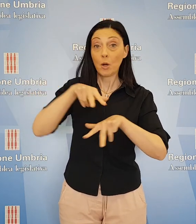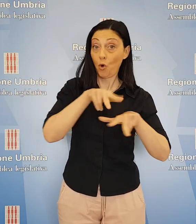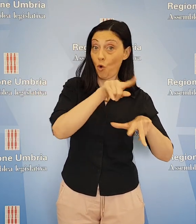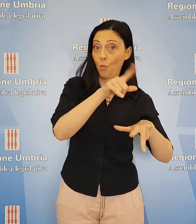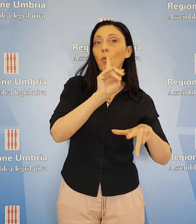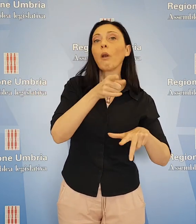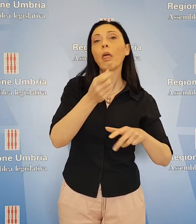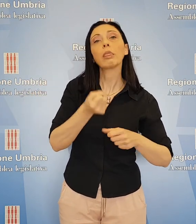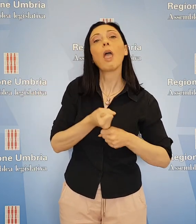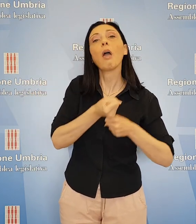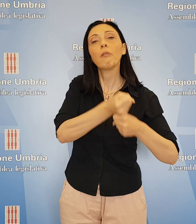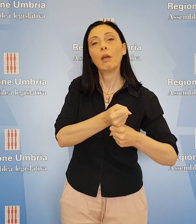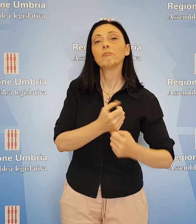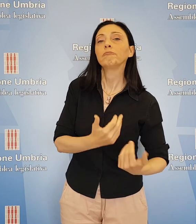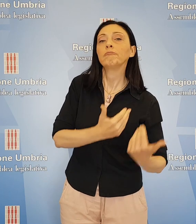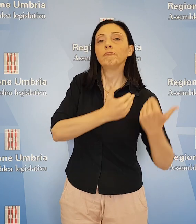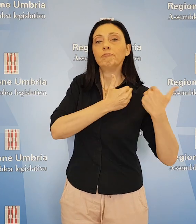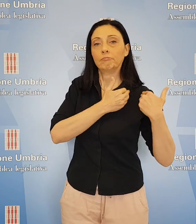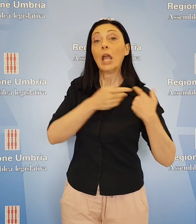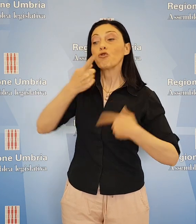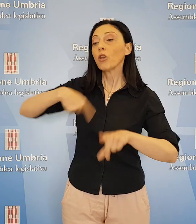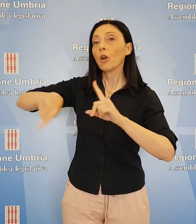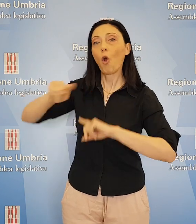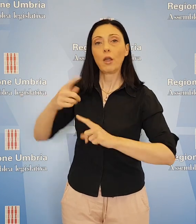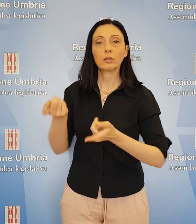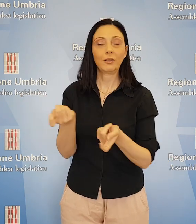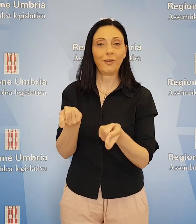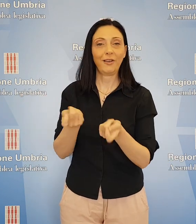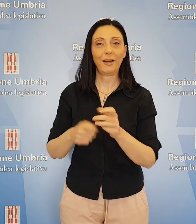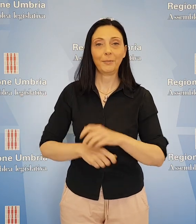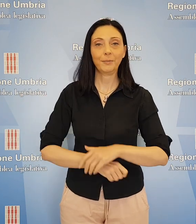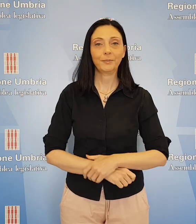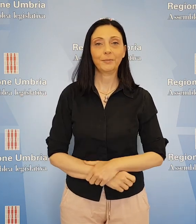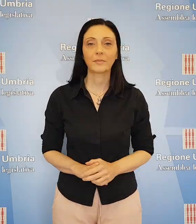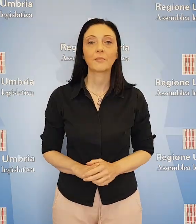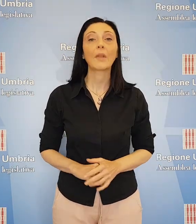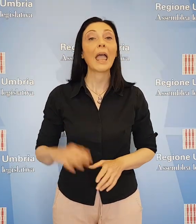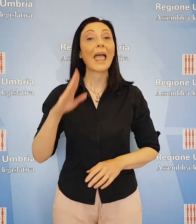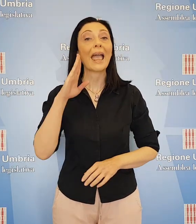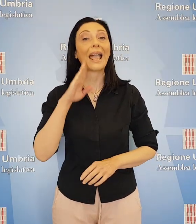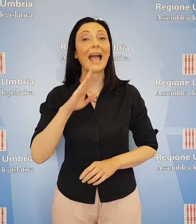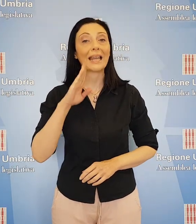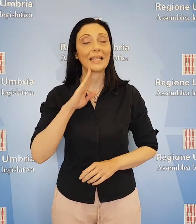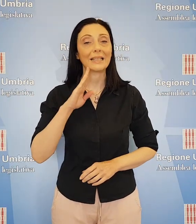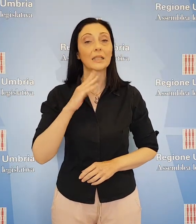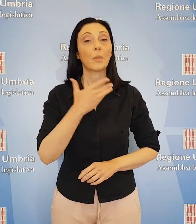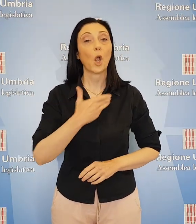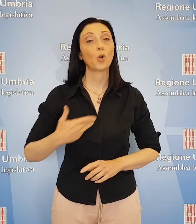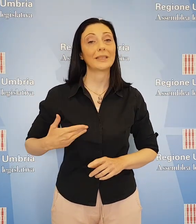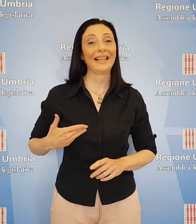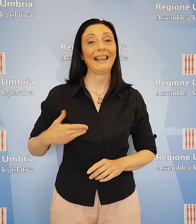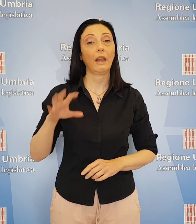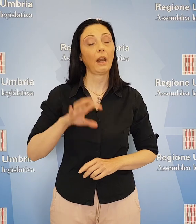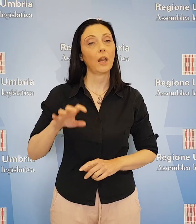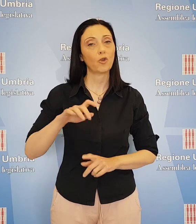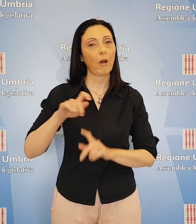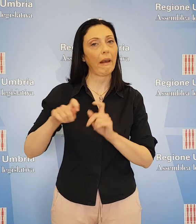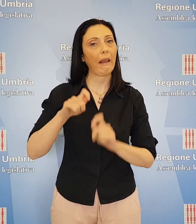prendersene carico e regolare la circolazione. Daniele Carissimi, consigliere regionale della Lega,